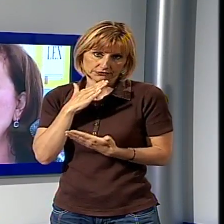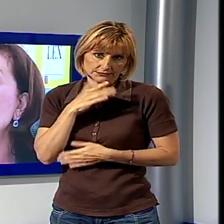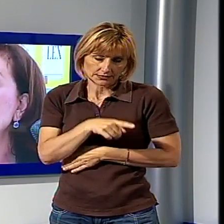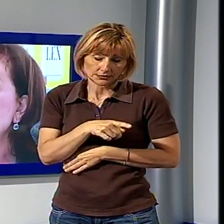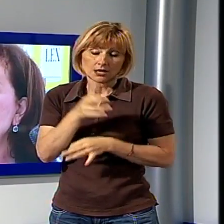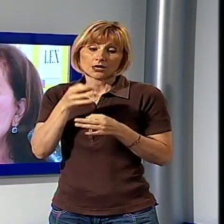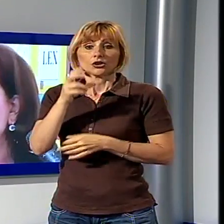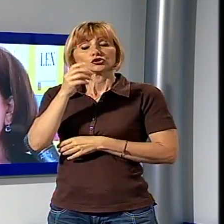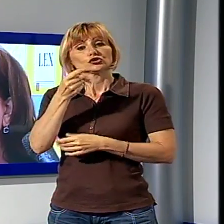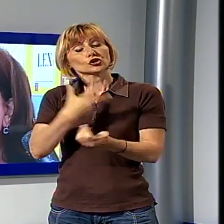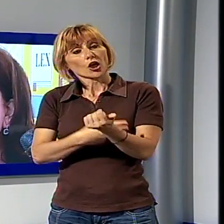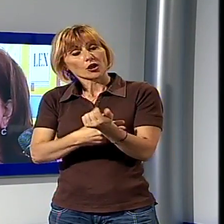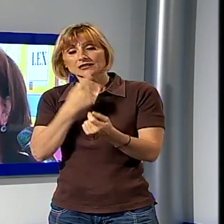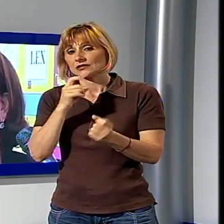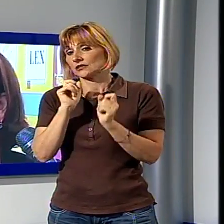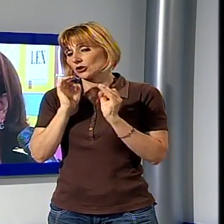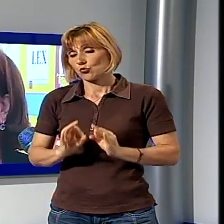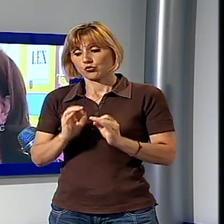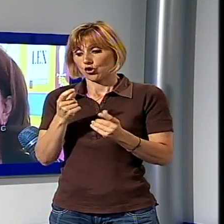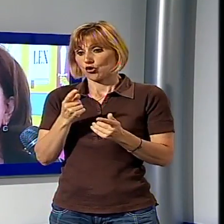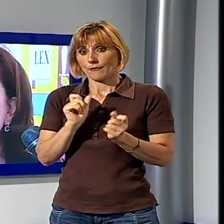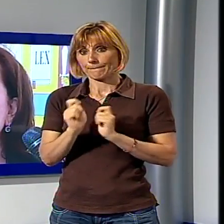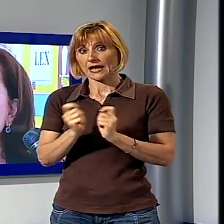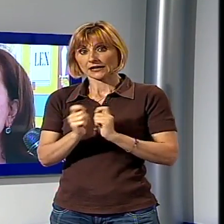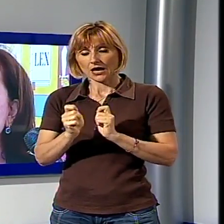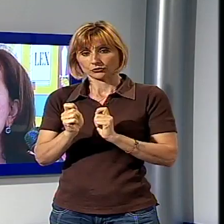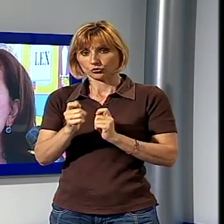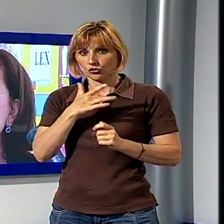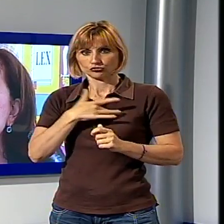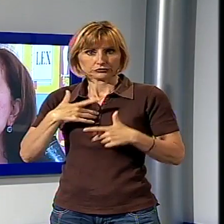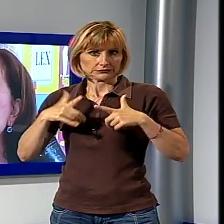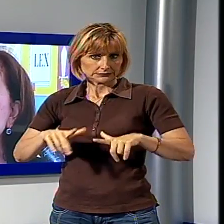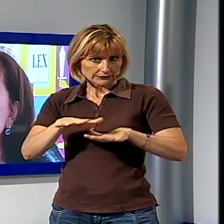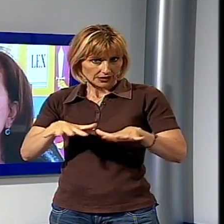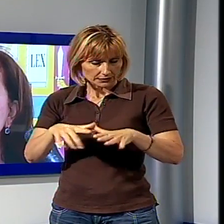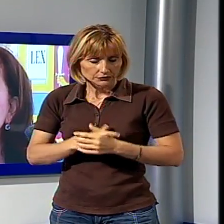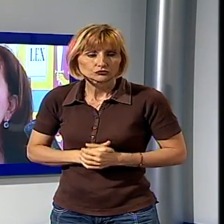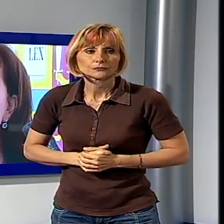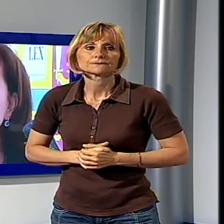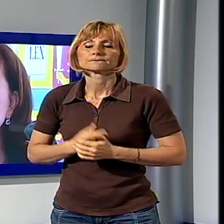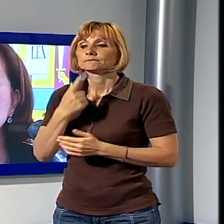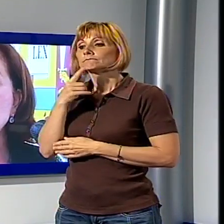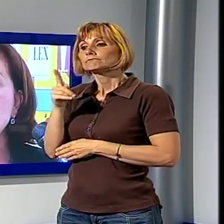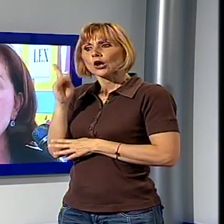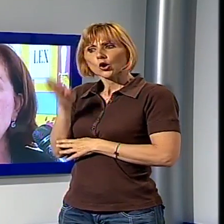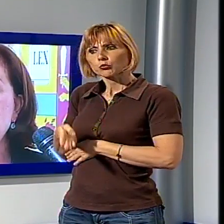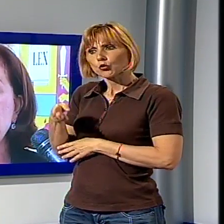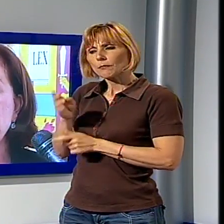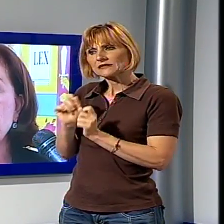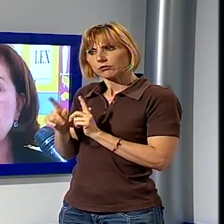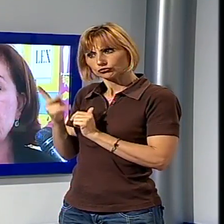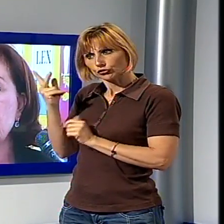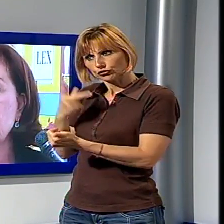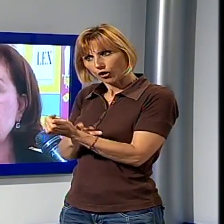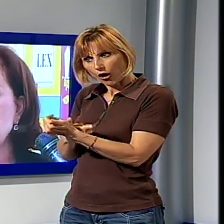rifornire il mercato cittadino ecco quindi un duro colpo per gli spacciatori sicuramente un duro colpo agli